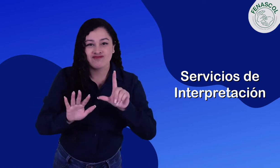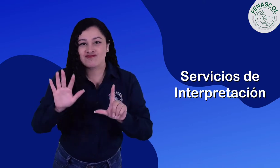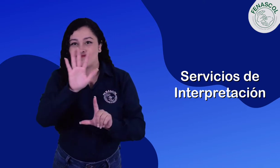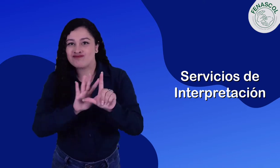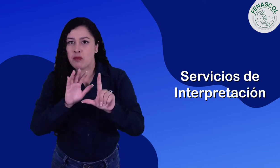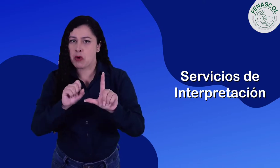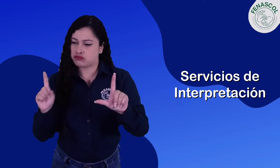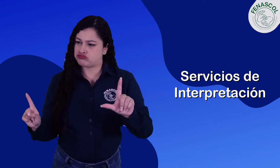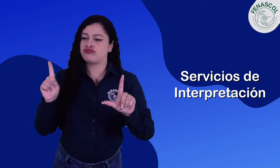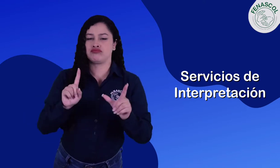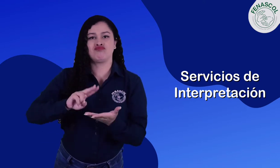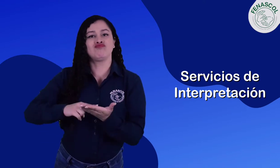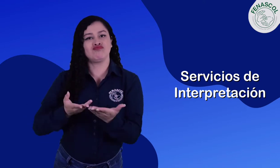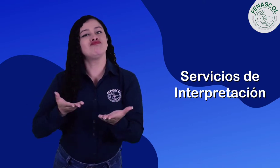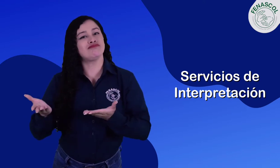interpretación en productos audiovisuales.